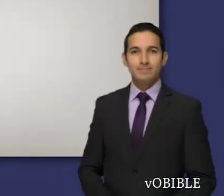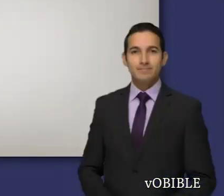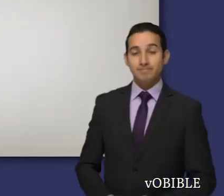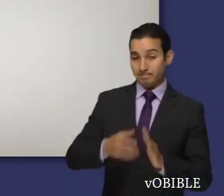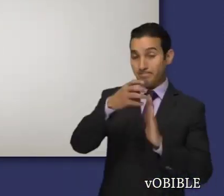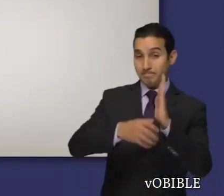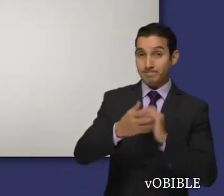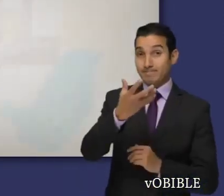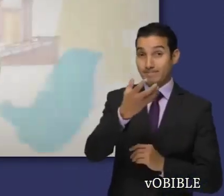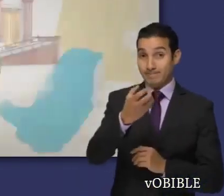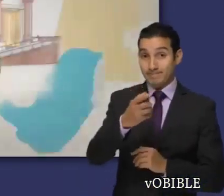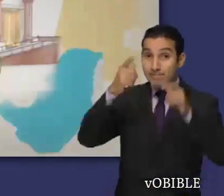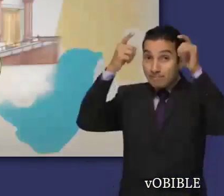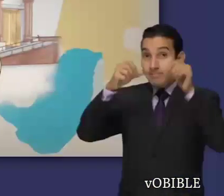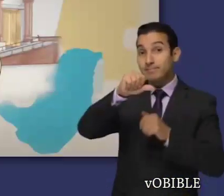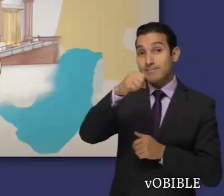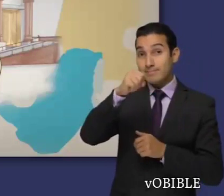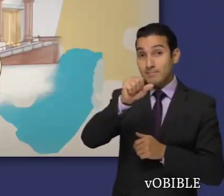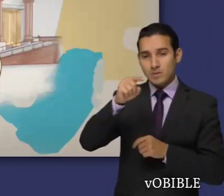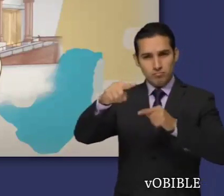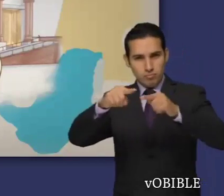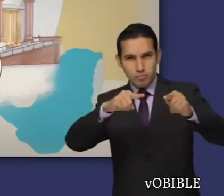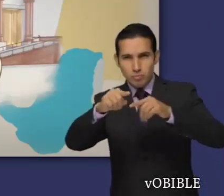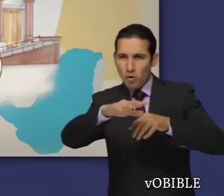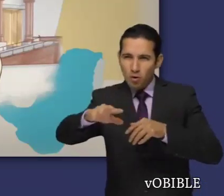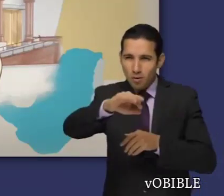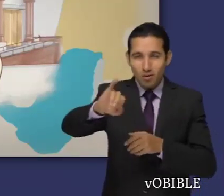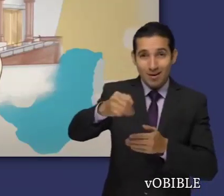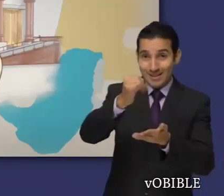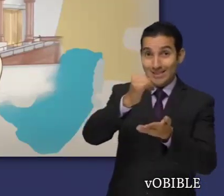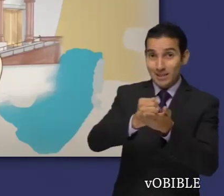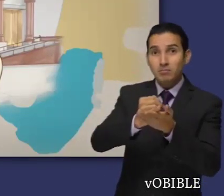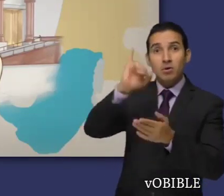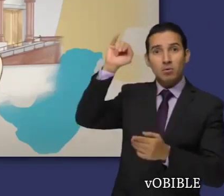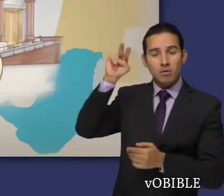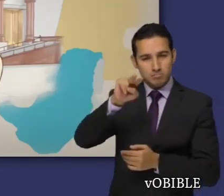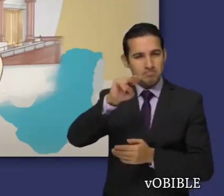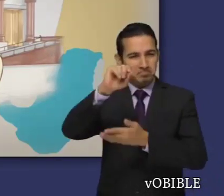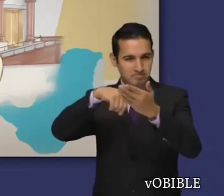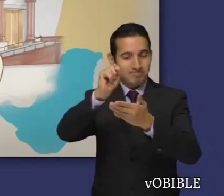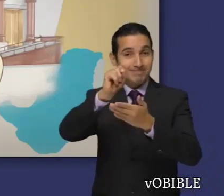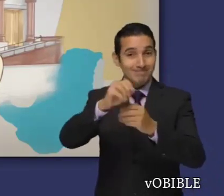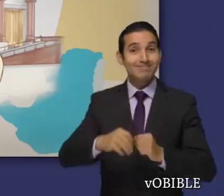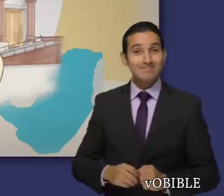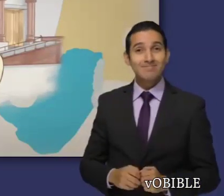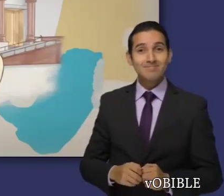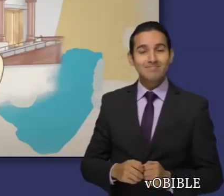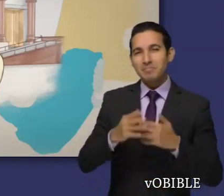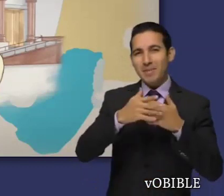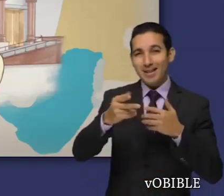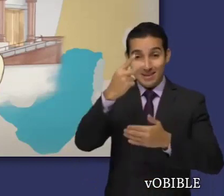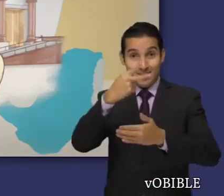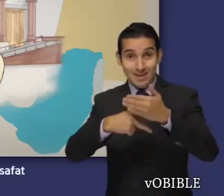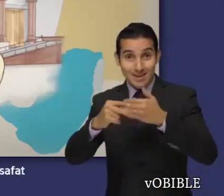En el capítulo 15, Asá empieza a reinar en Jerusalén y hace lo que está bien a los ojos de Jehová. Después